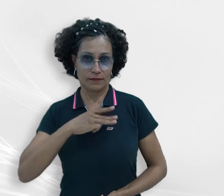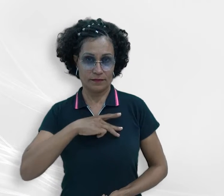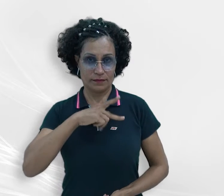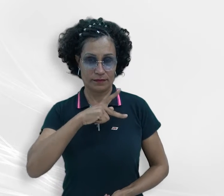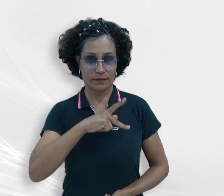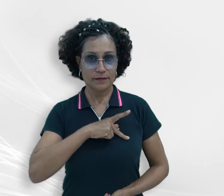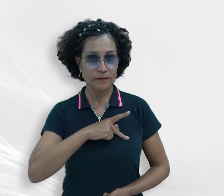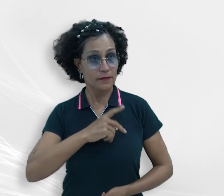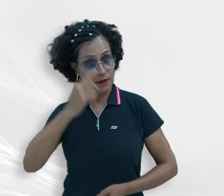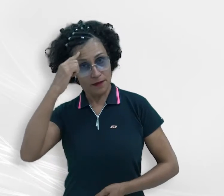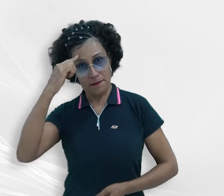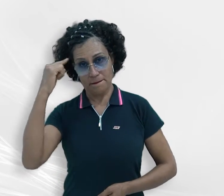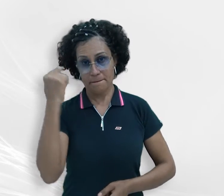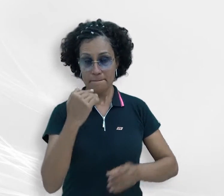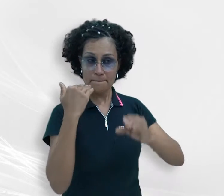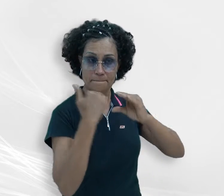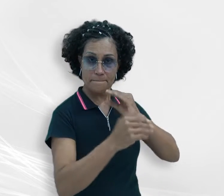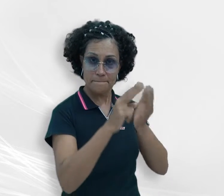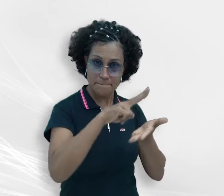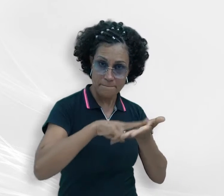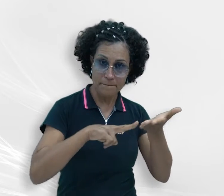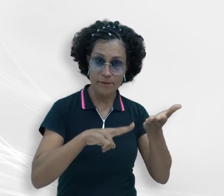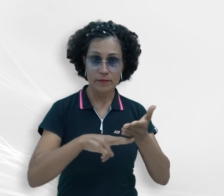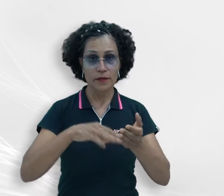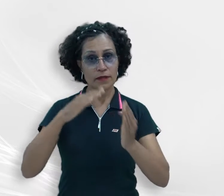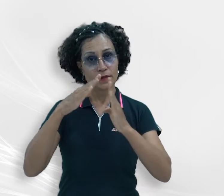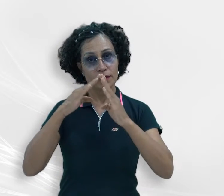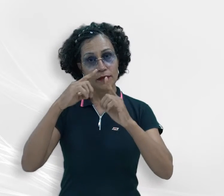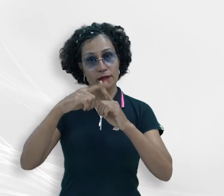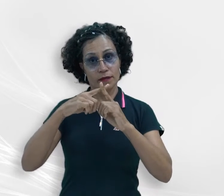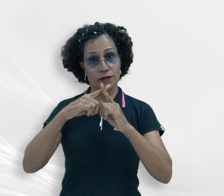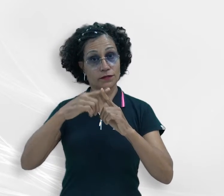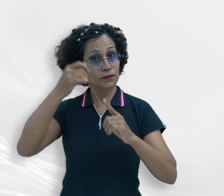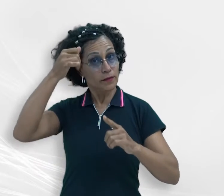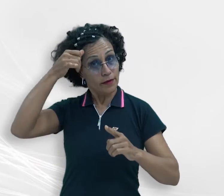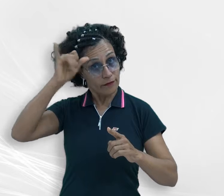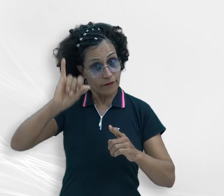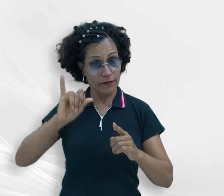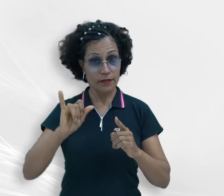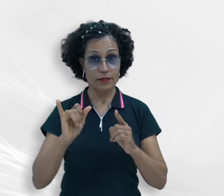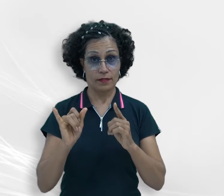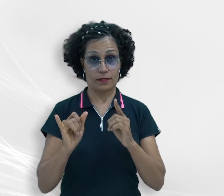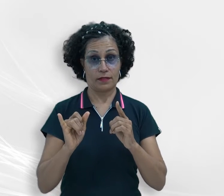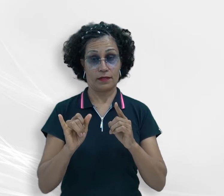Ministério Público notifica a Igreja a adotar medidas para evitar contágio pela COVID-19.